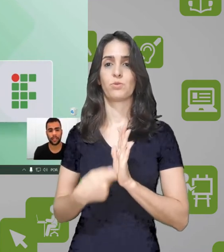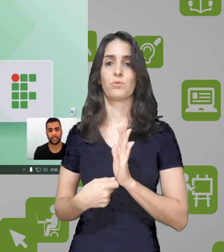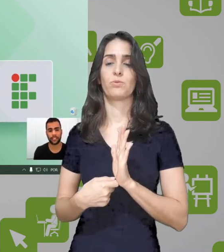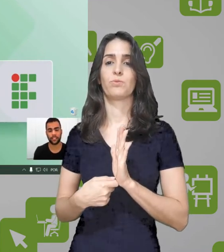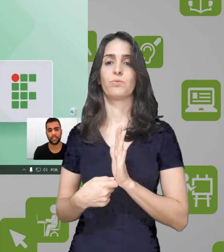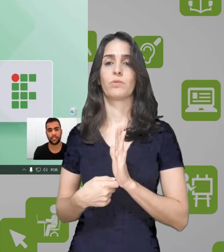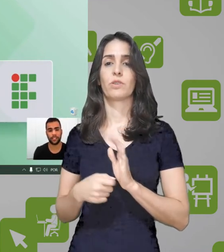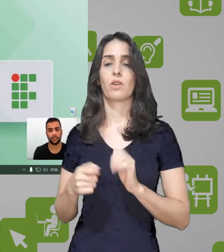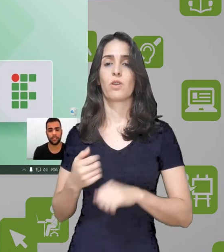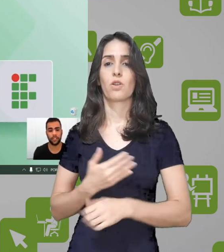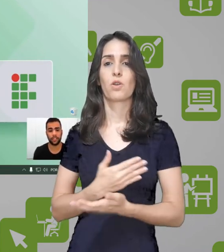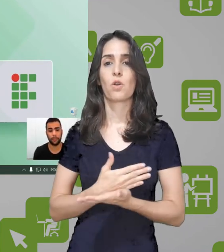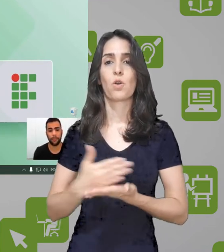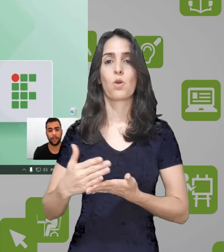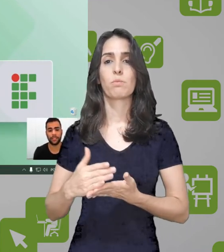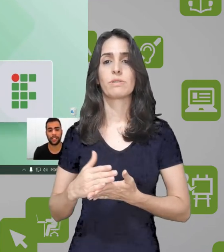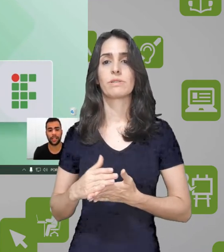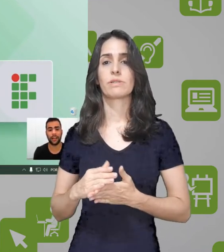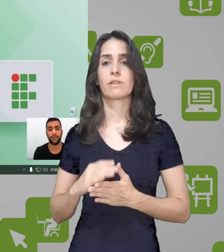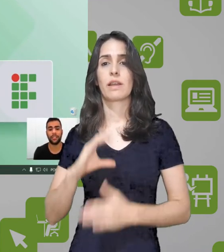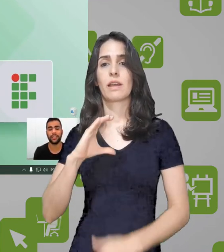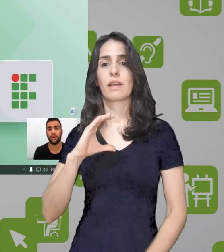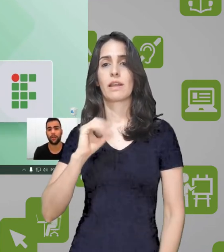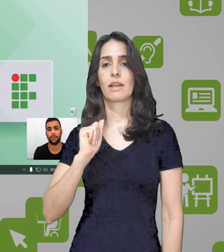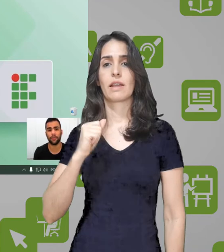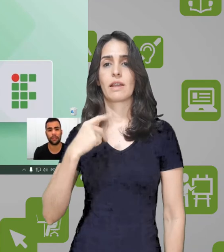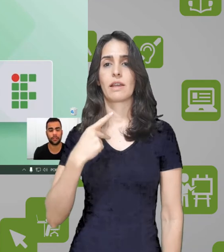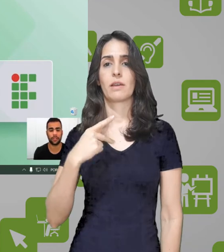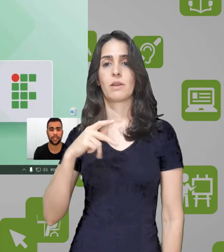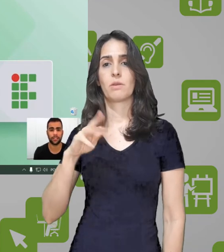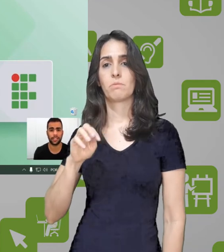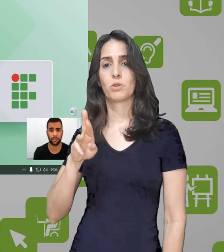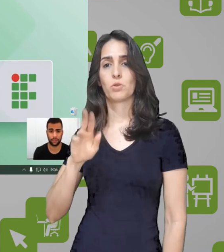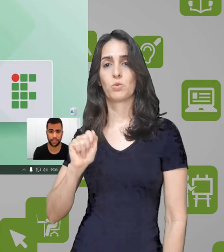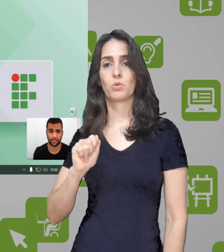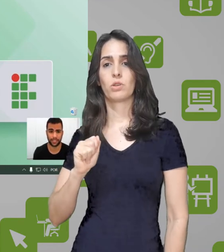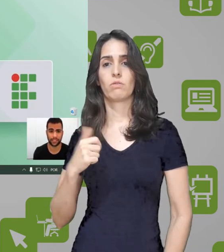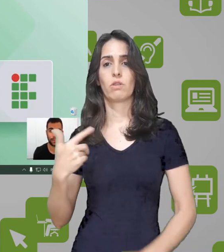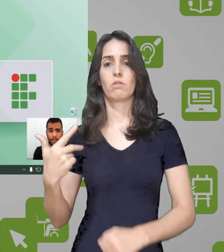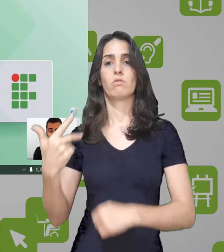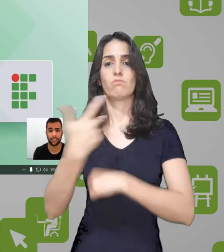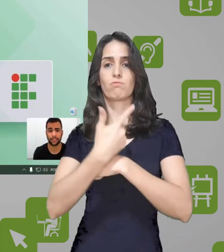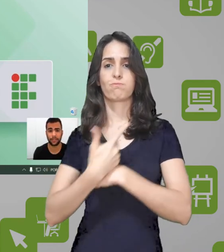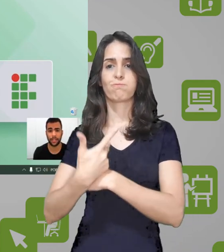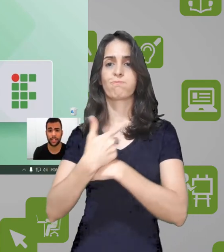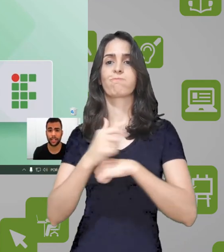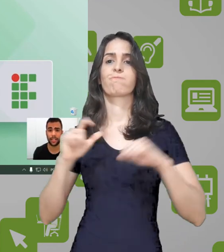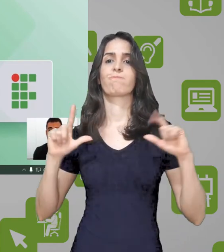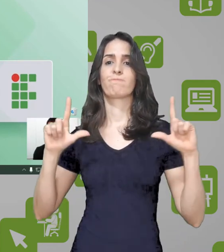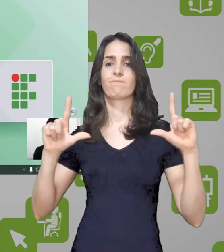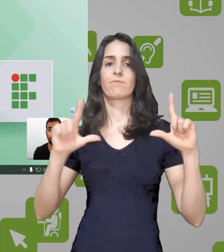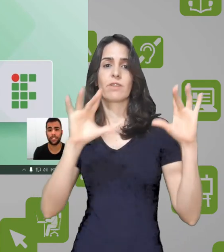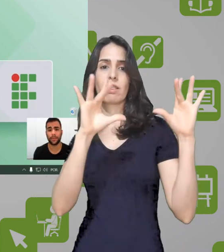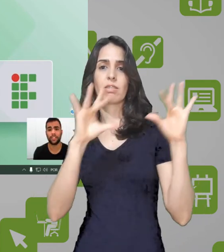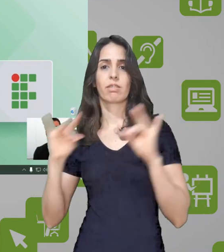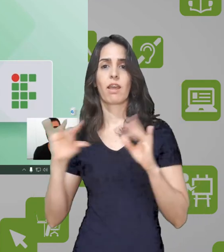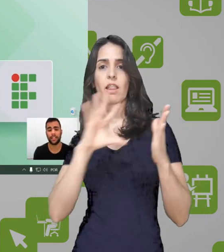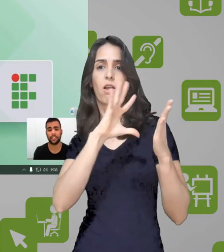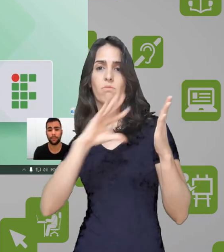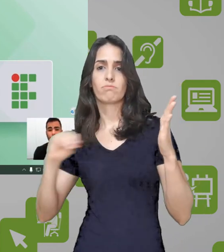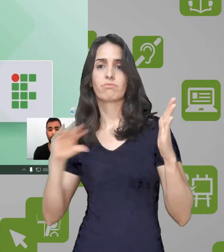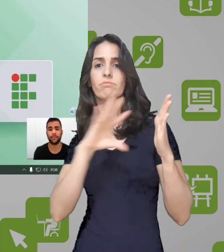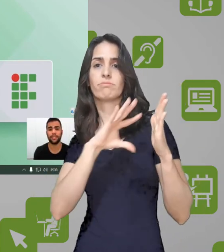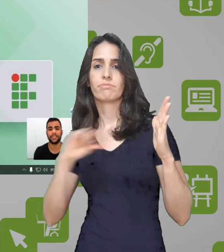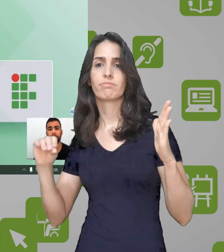também, é essa caixinha de texto aqui de minimizar ao iniciar a captura. Isso quer dizer que toda vez que você iniciar uma gravação, automaticamente